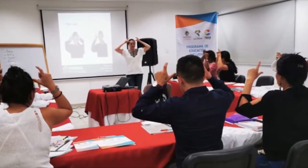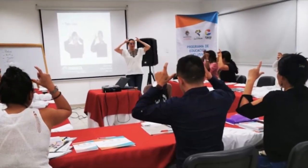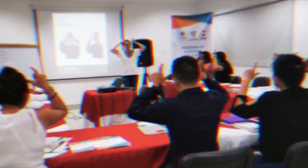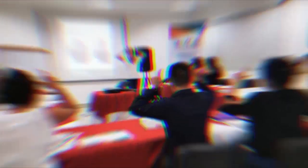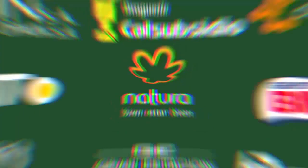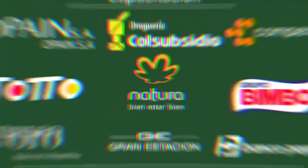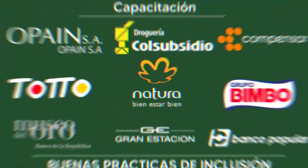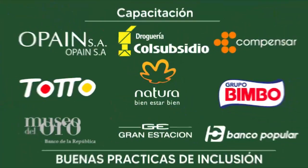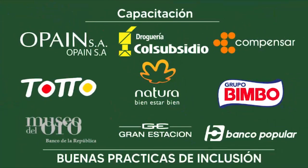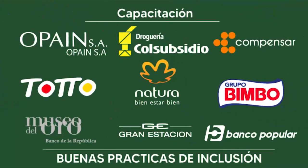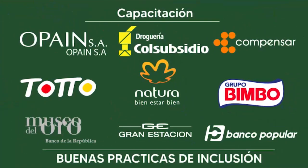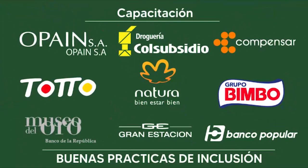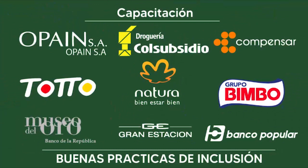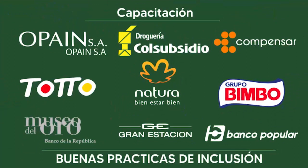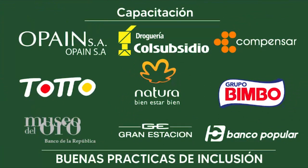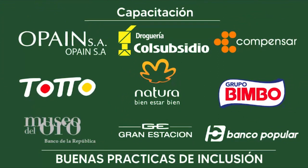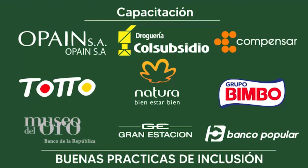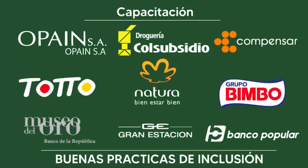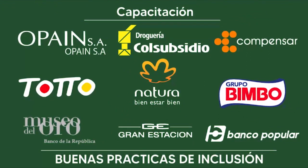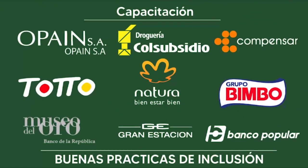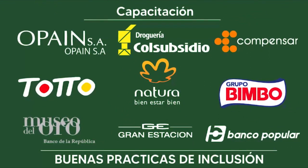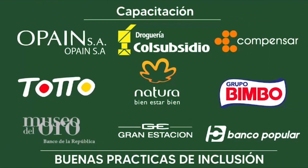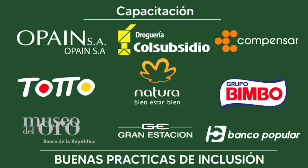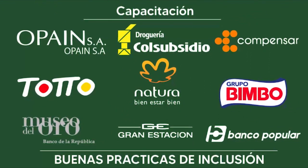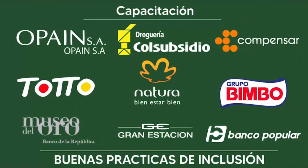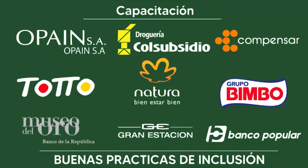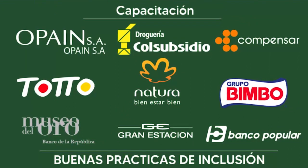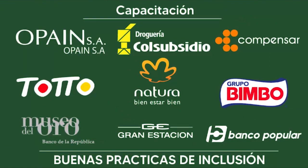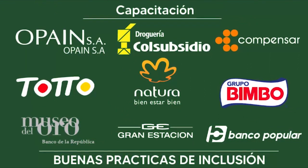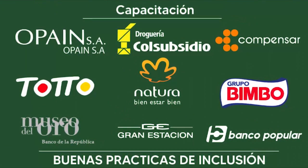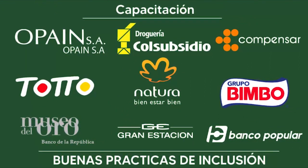Estas son algunas empresas comprometidas con la inclusión de la población sorda colombiana.